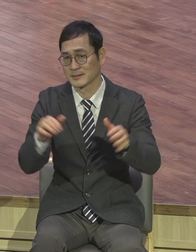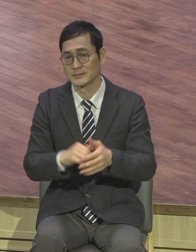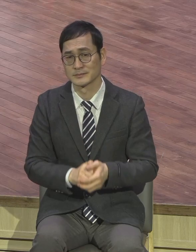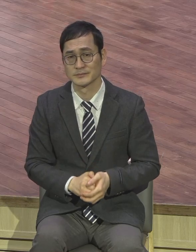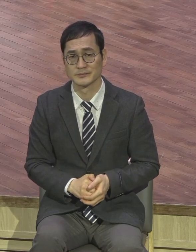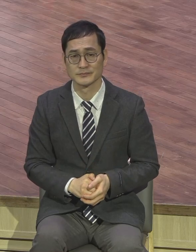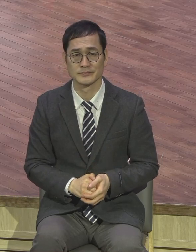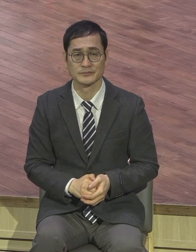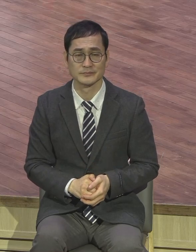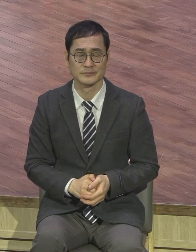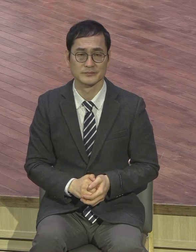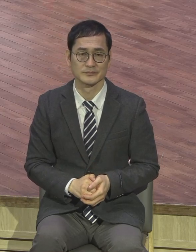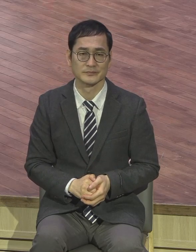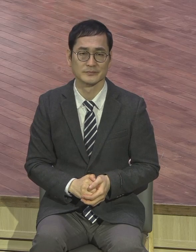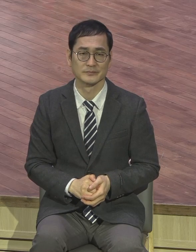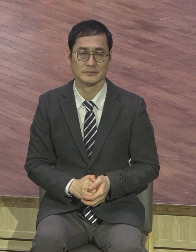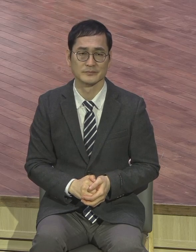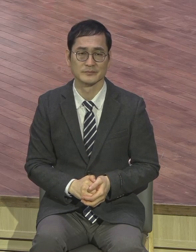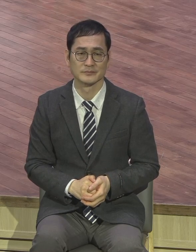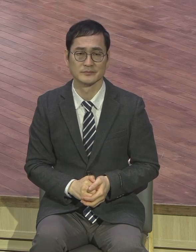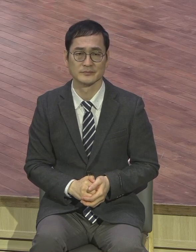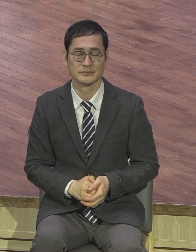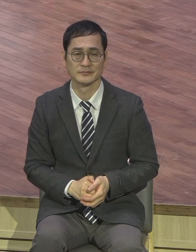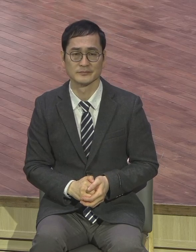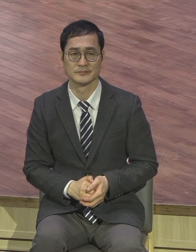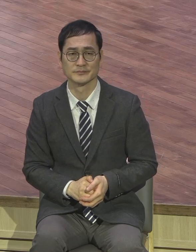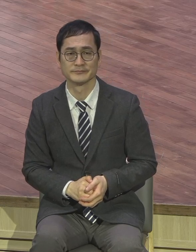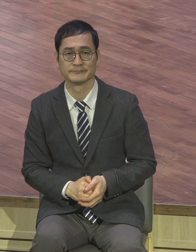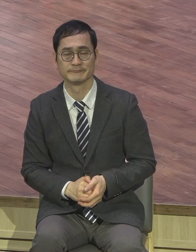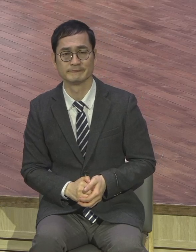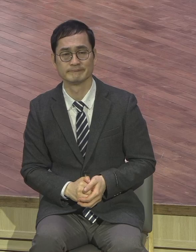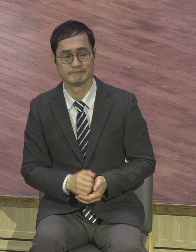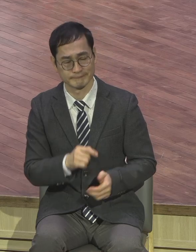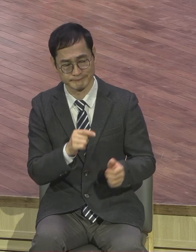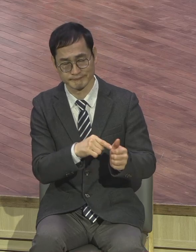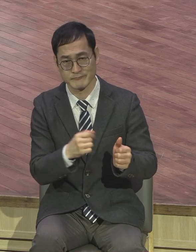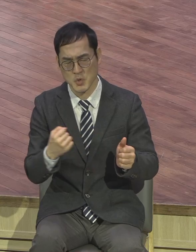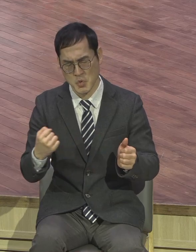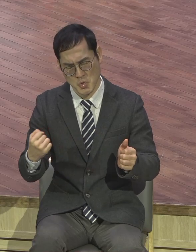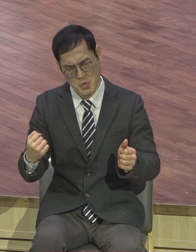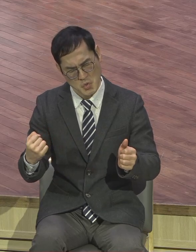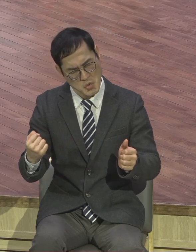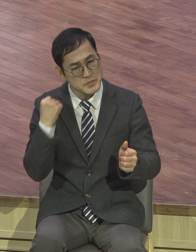엄청난 죽음 하나가 전세계에 확산되는 생명력이 퍼져나가는